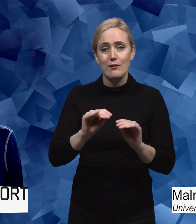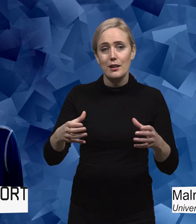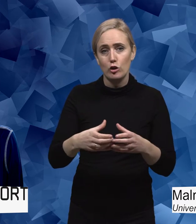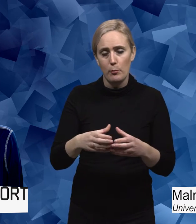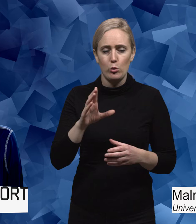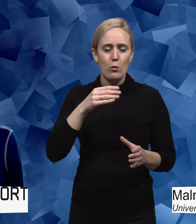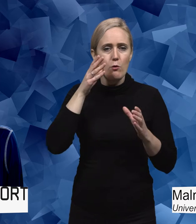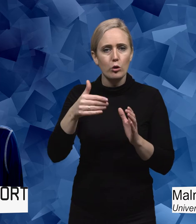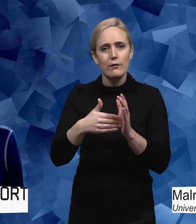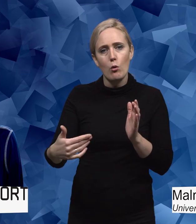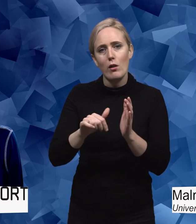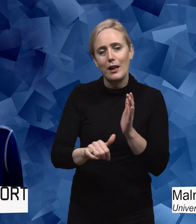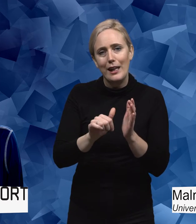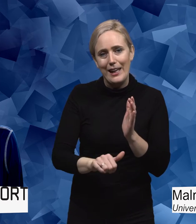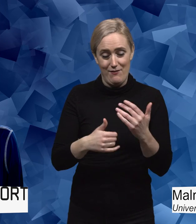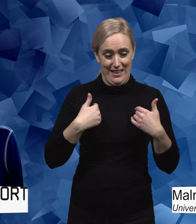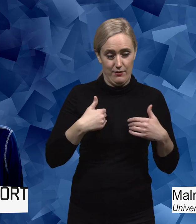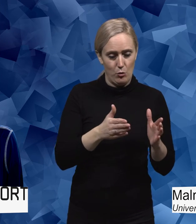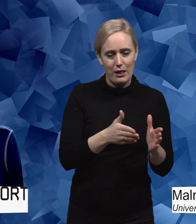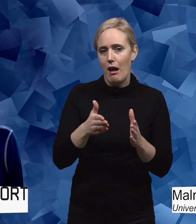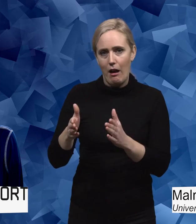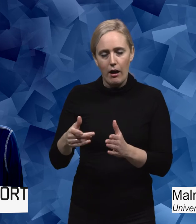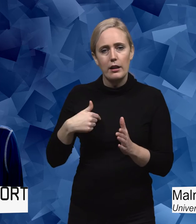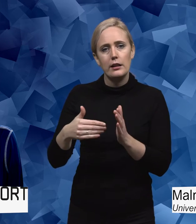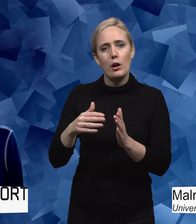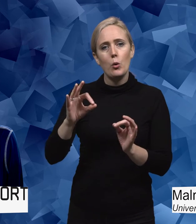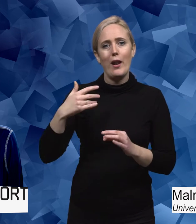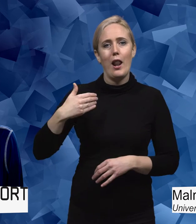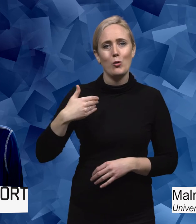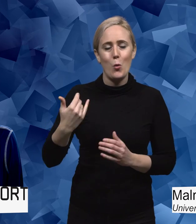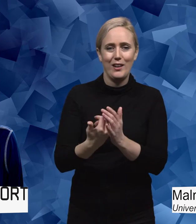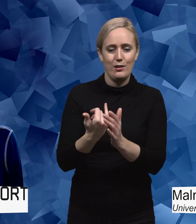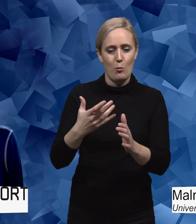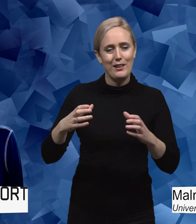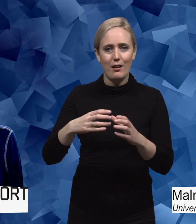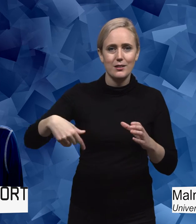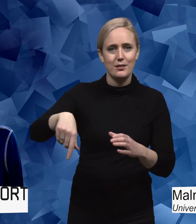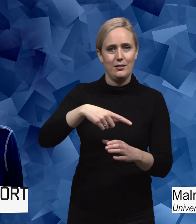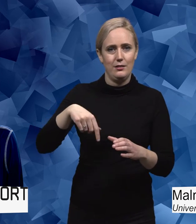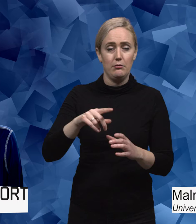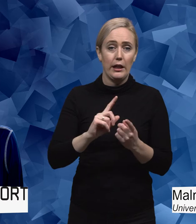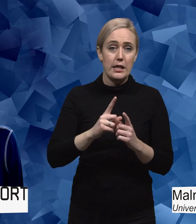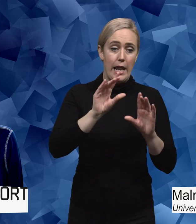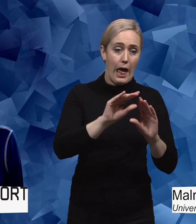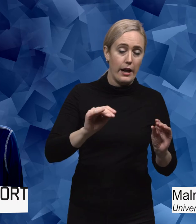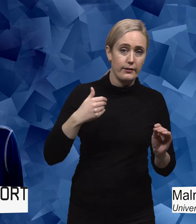från den individuella eleven som ett problem till relationerna i klassen. Och då kan det handla om lärarens relationer till